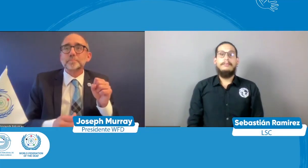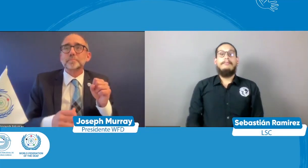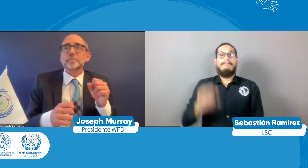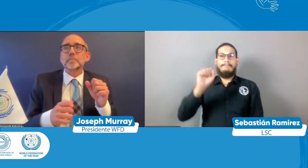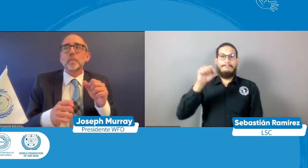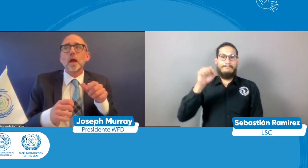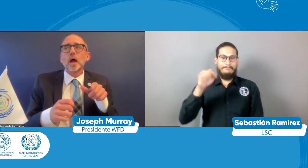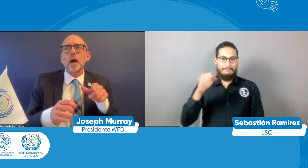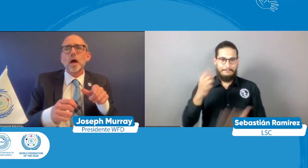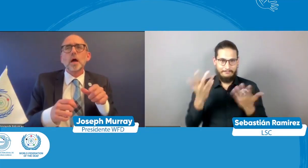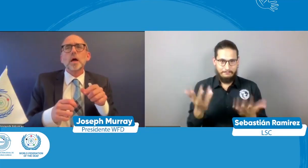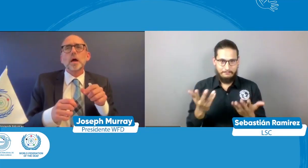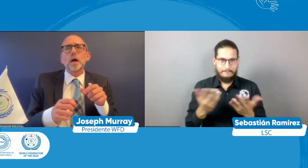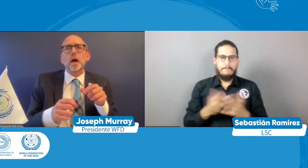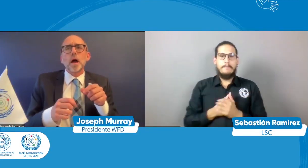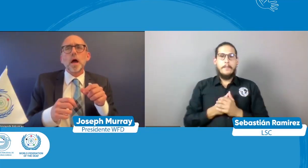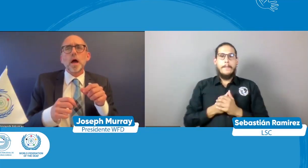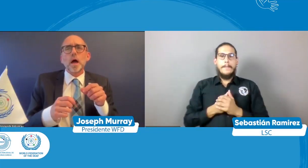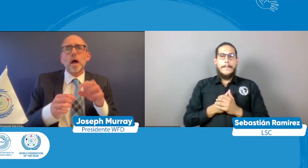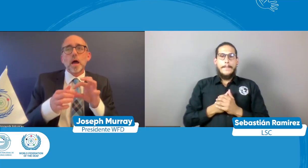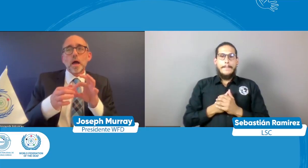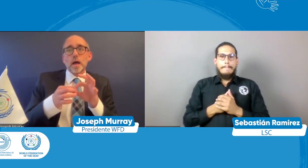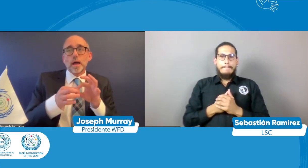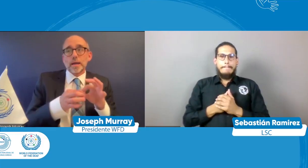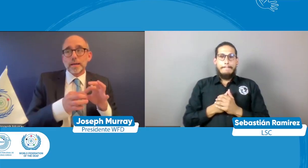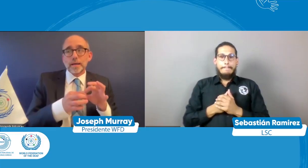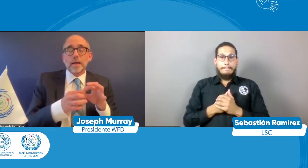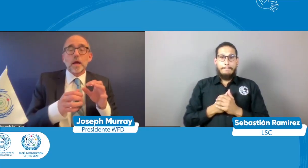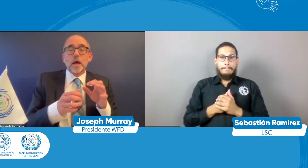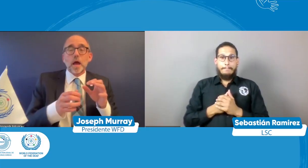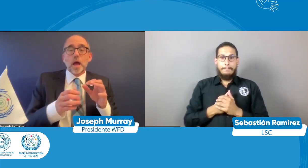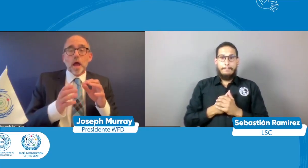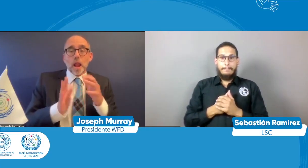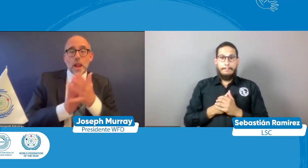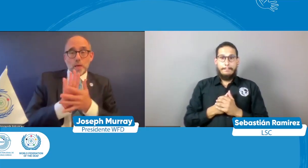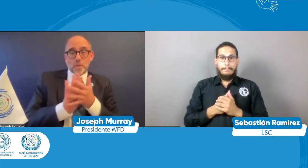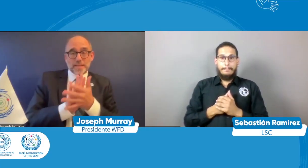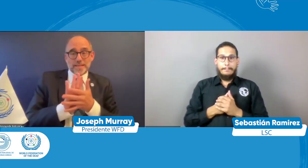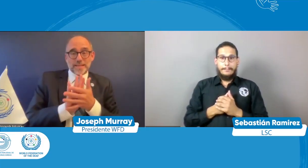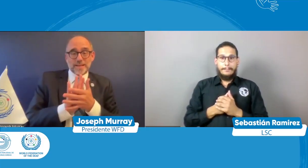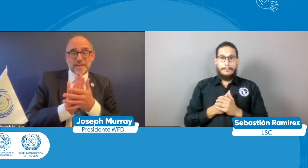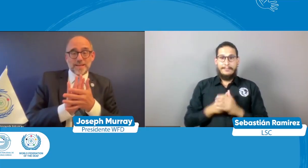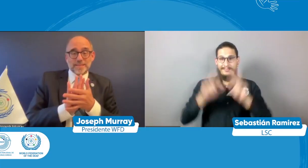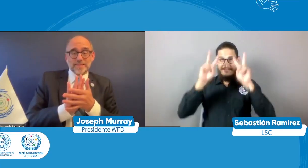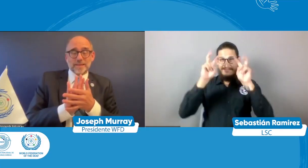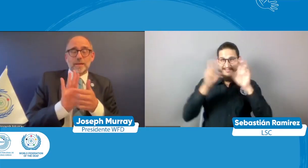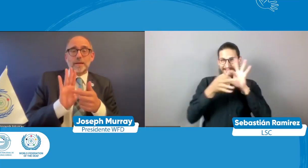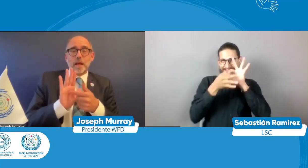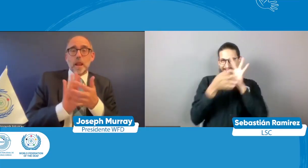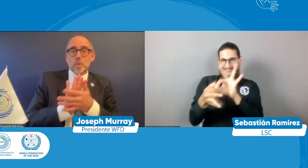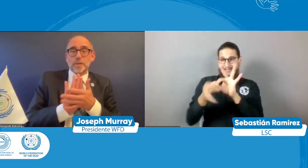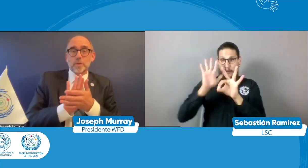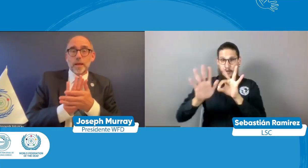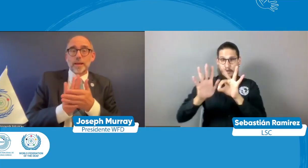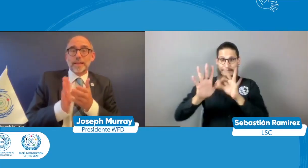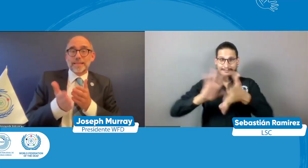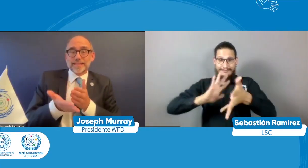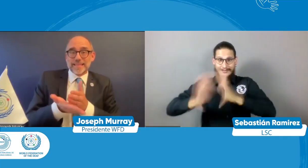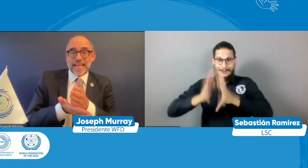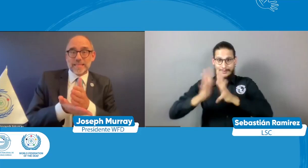sí es que precisamente cuando llamamos la atención acerca de la